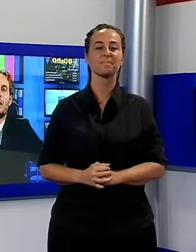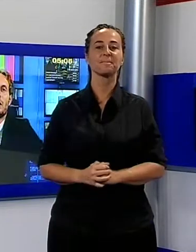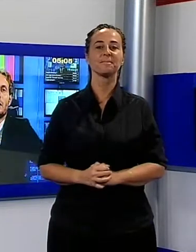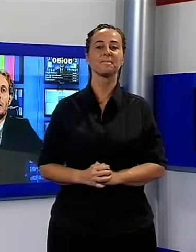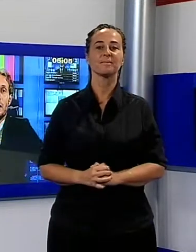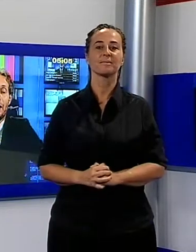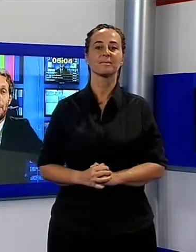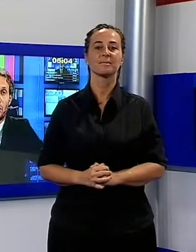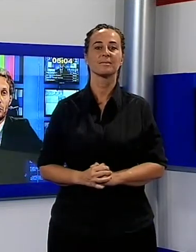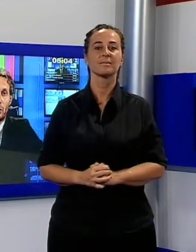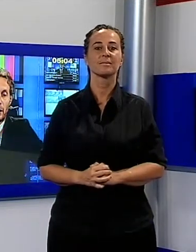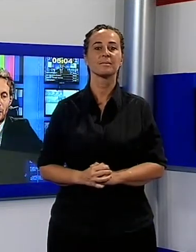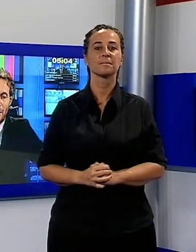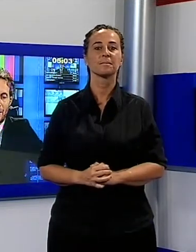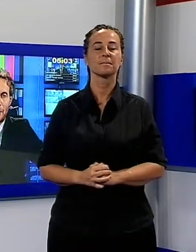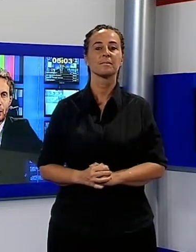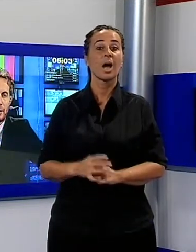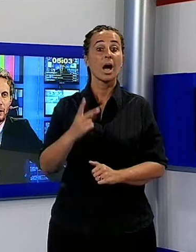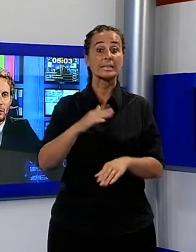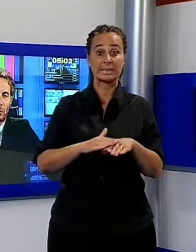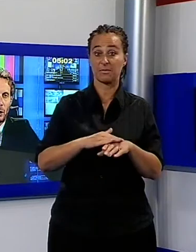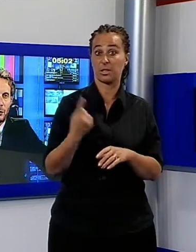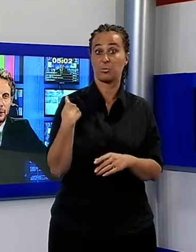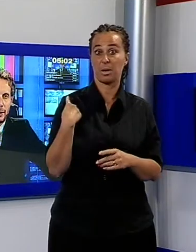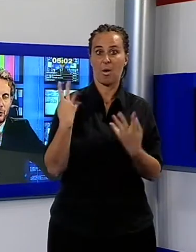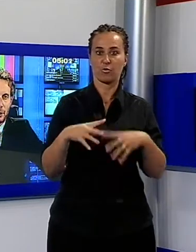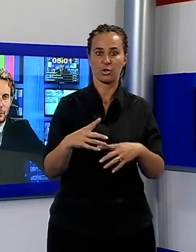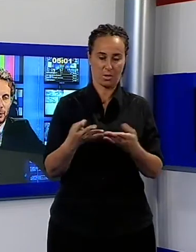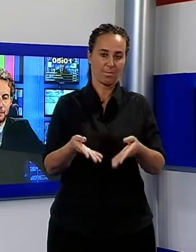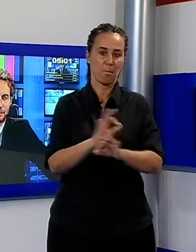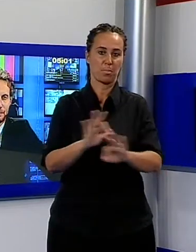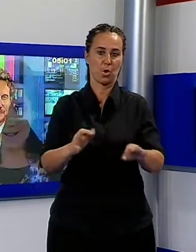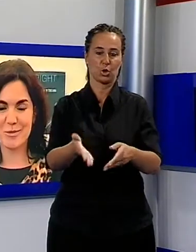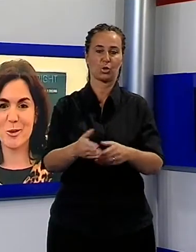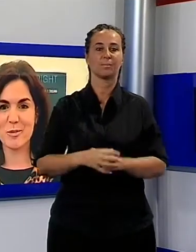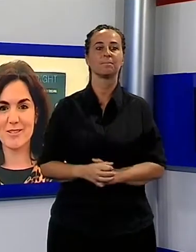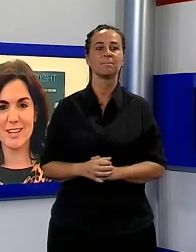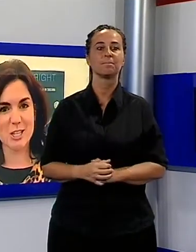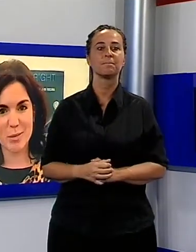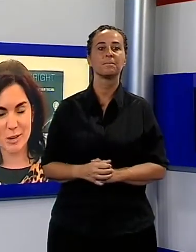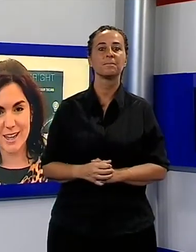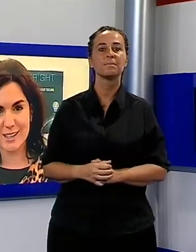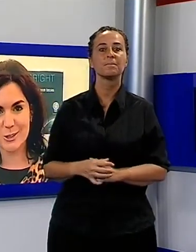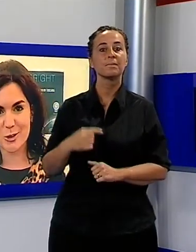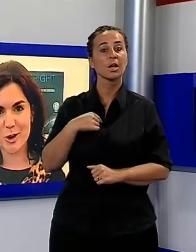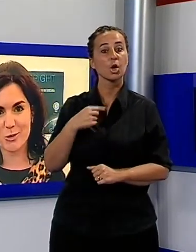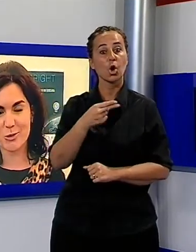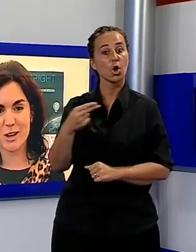È pronto? Allora vediamolo il servizio sulla notte dei ricercatori. Il mio nome è Felice Caponegri, sono una